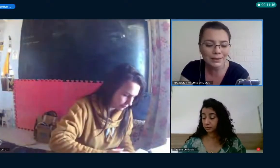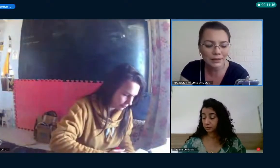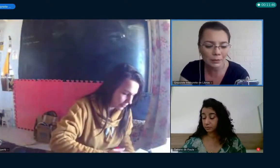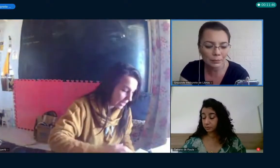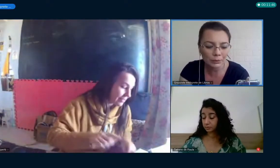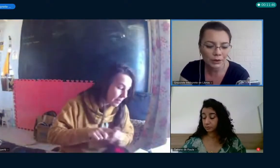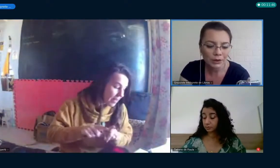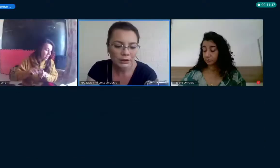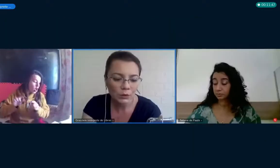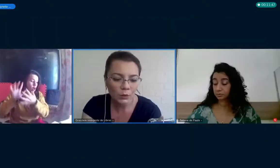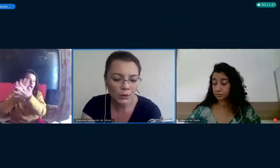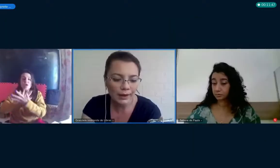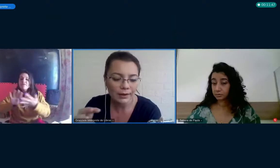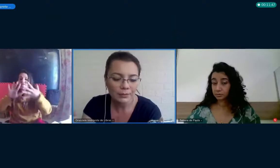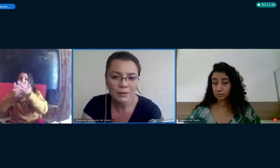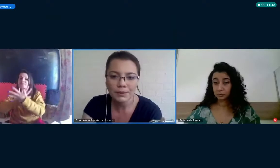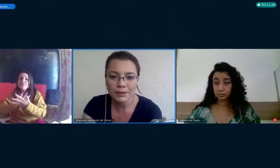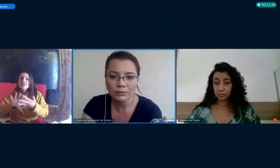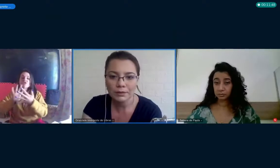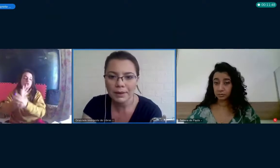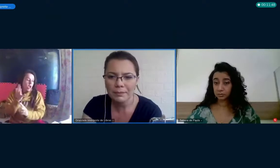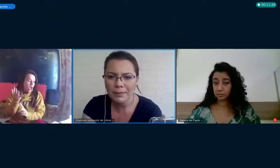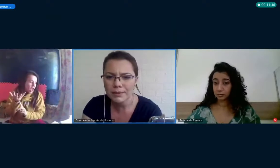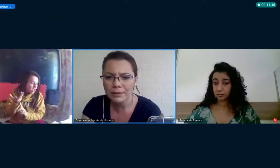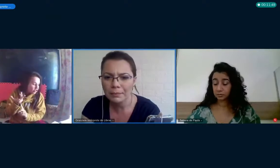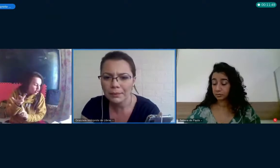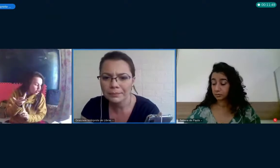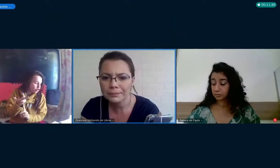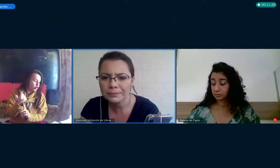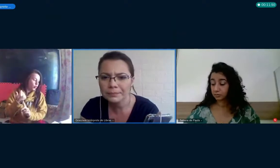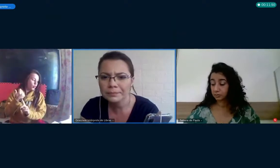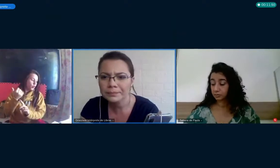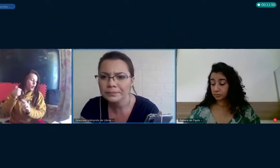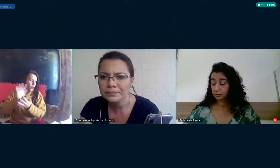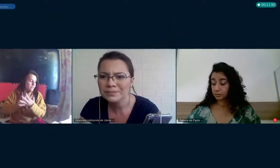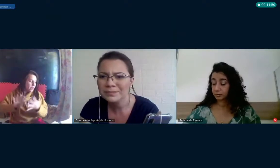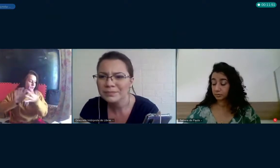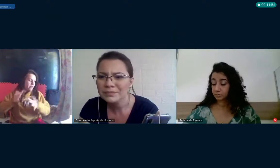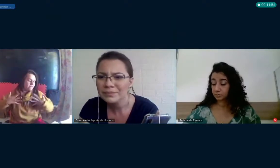contexto mais amplo. Então, colocar uma expressão também mais ampla.